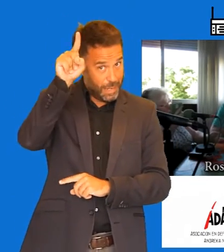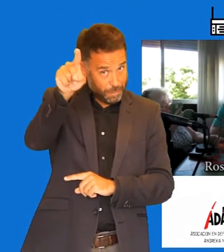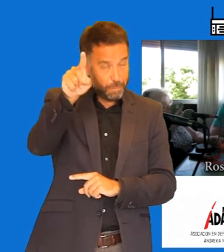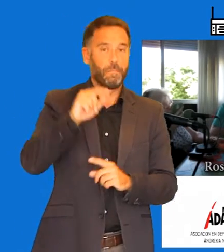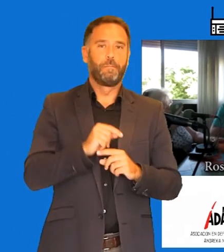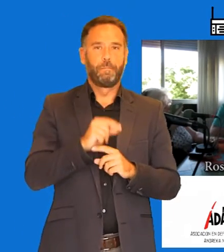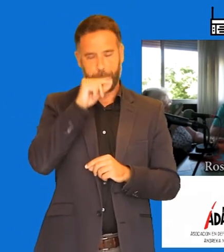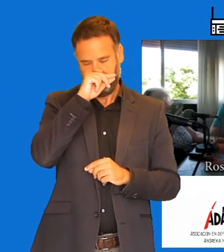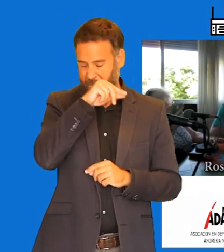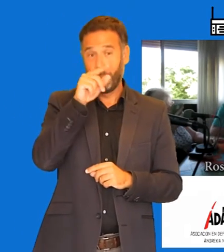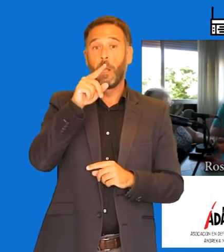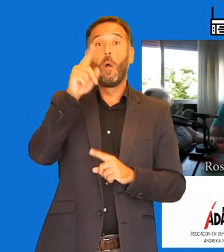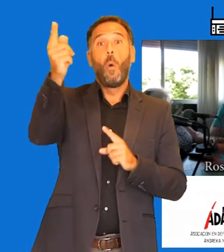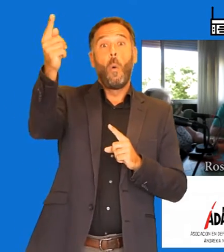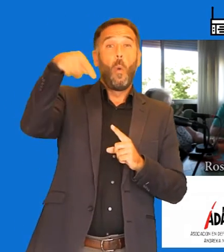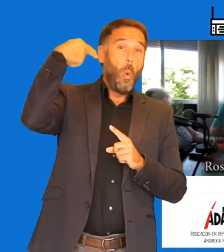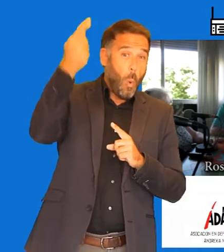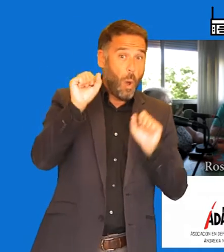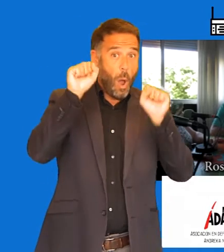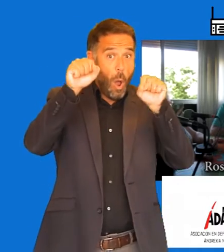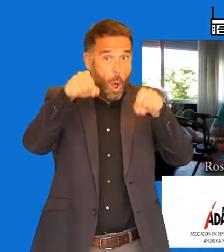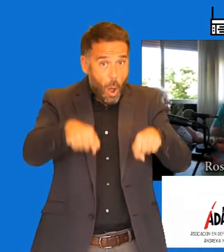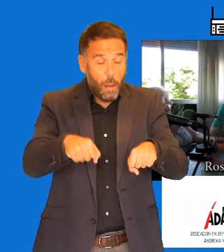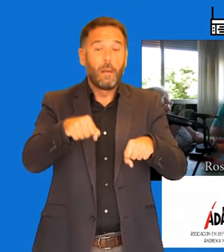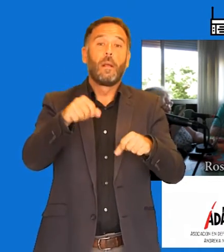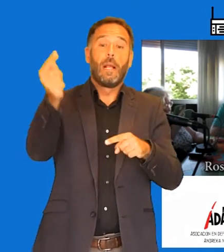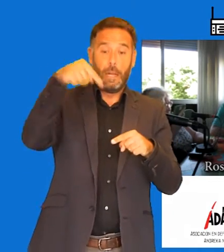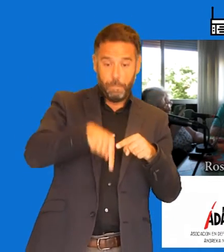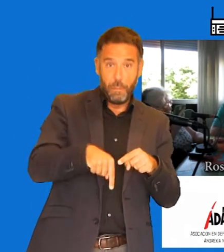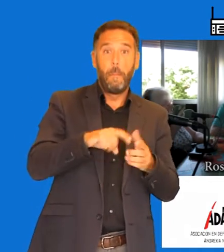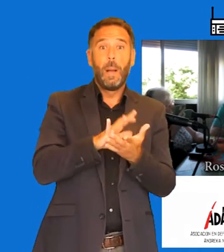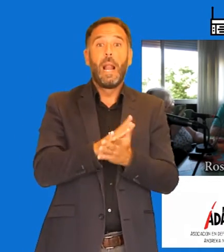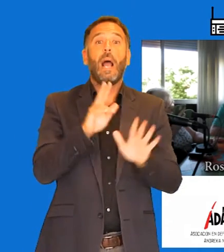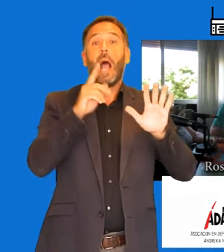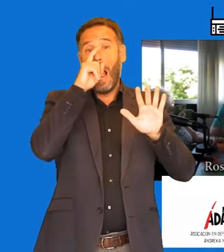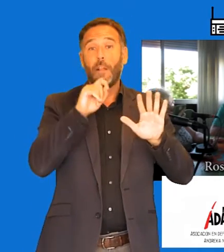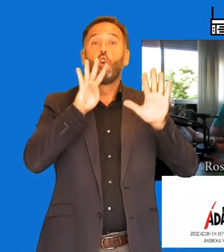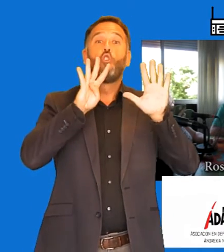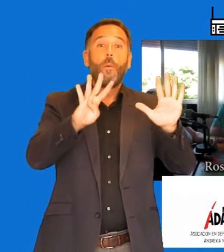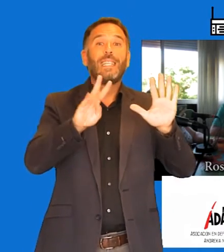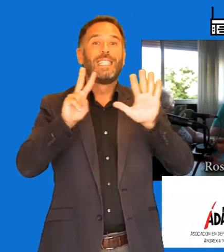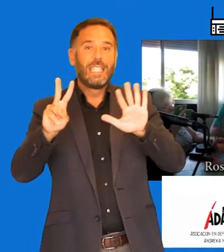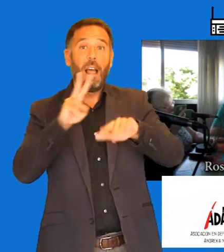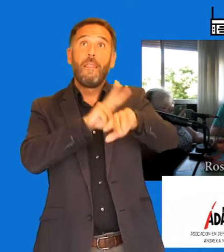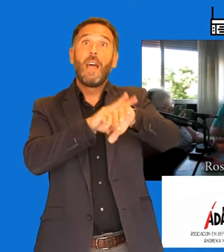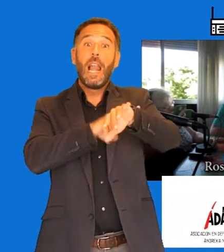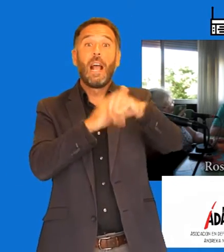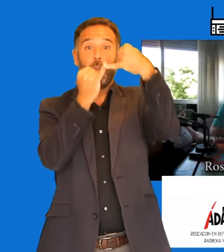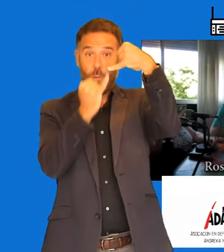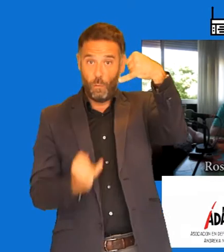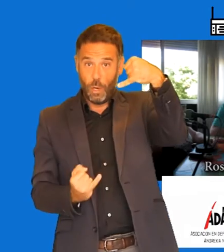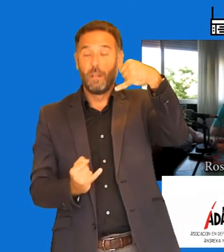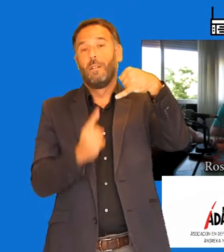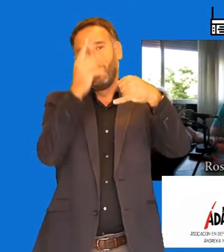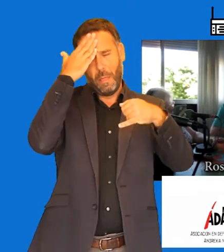Adaner Málaga nace en el 97, aquí en Málaga, pero es delegación de la central que está